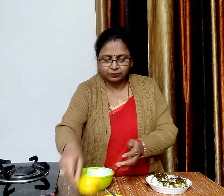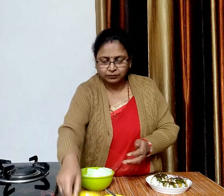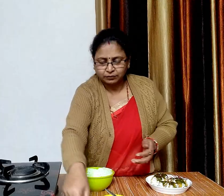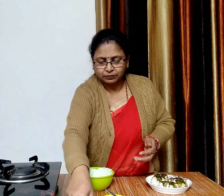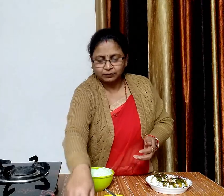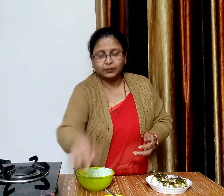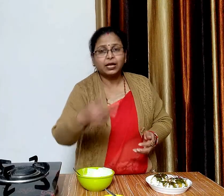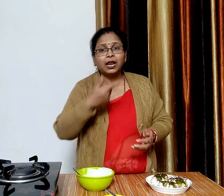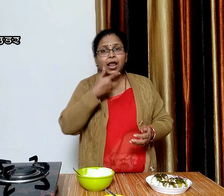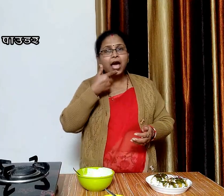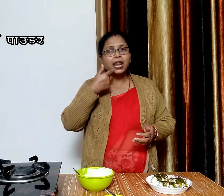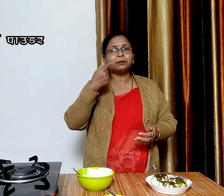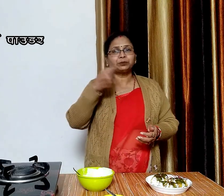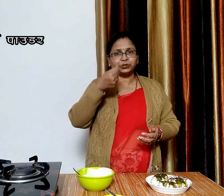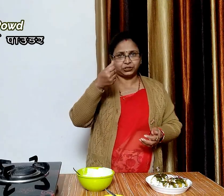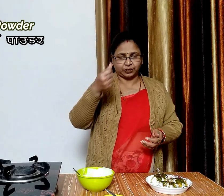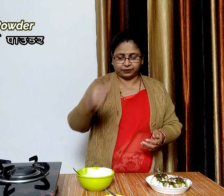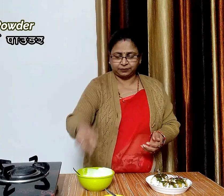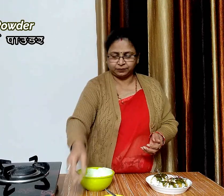और लाल मिर्च पाउडर उपर से चड़केंगे